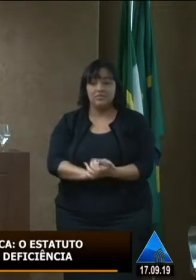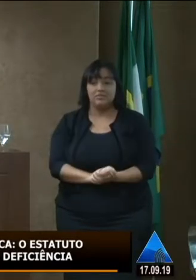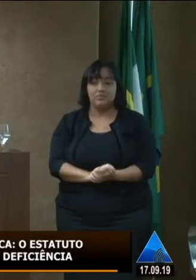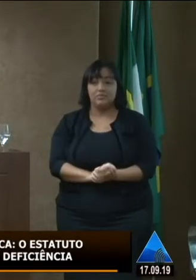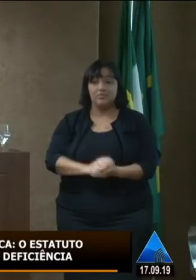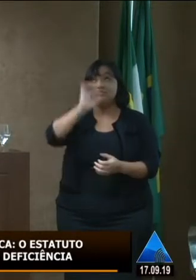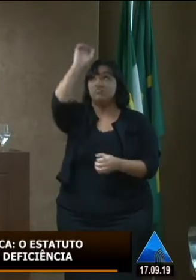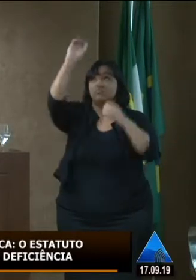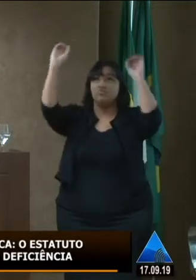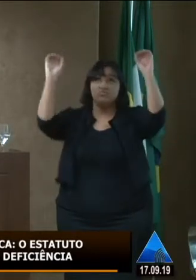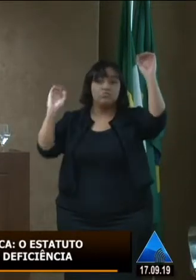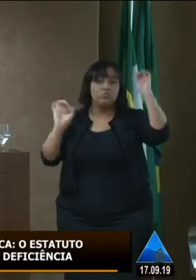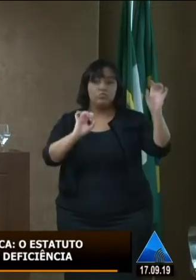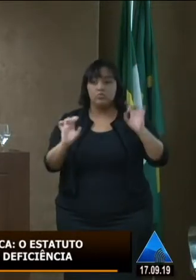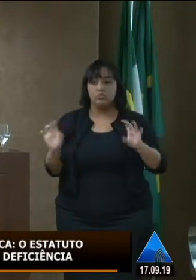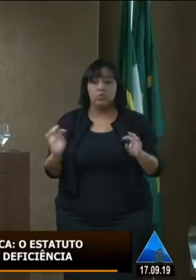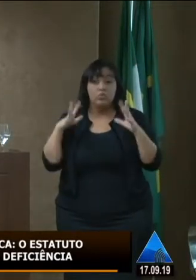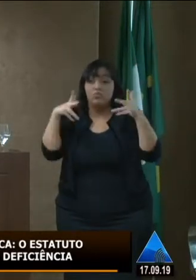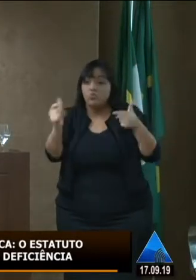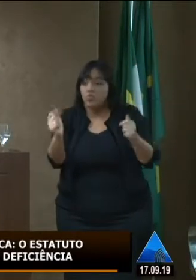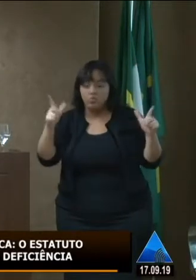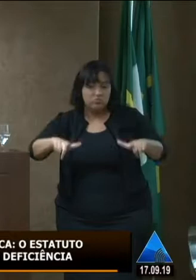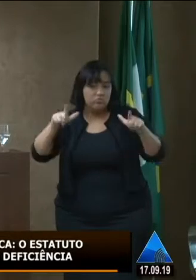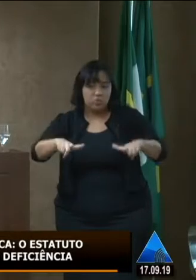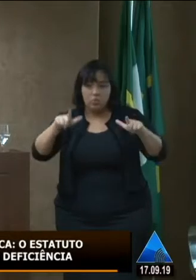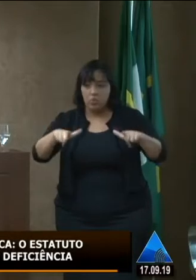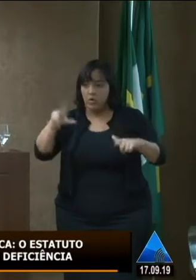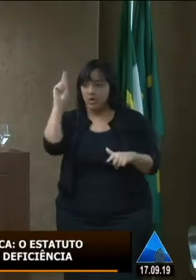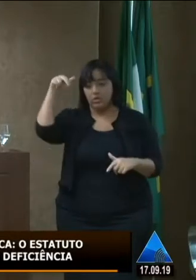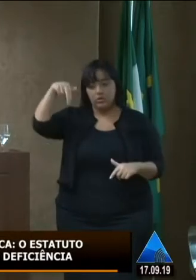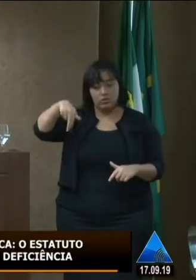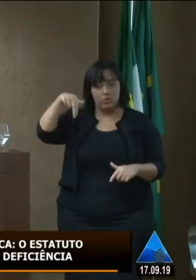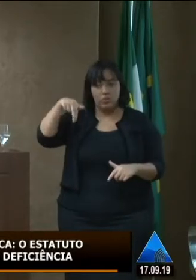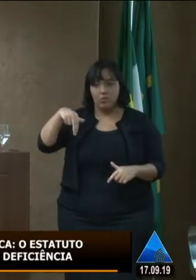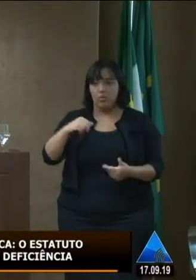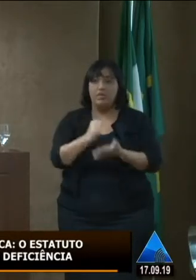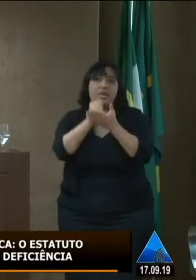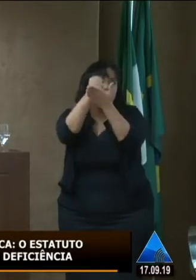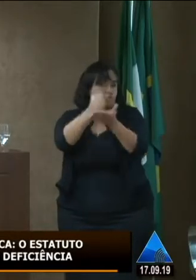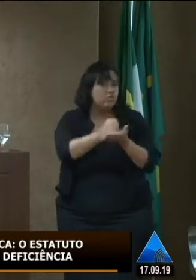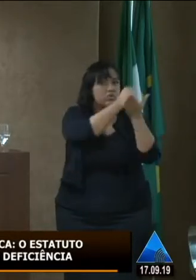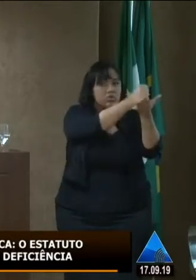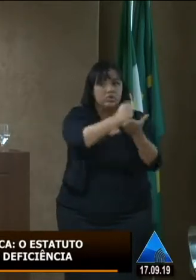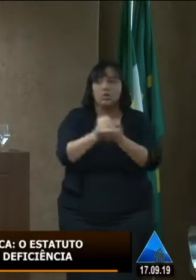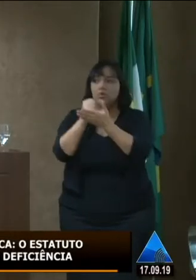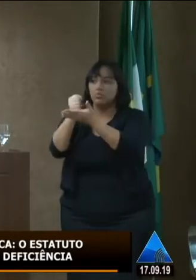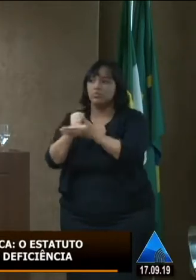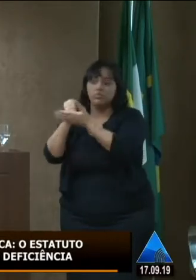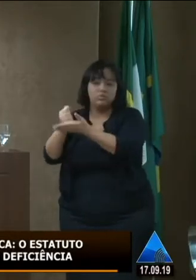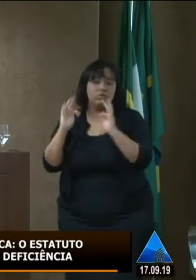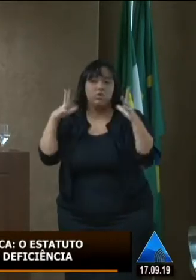em Venha Ver em Viçosa em São Miguel em Luiz Gomes em Equador